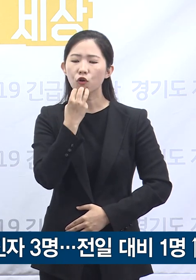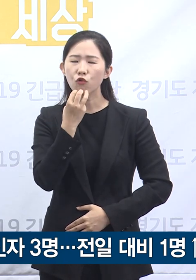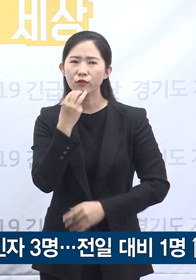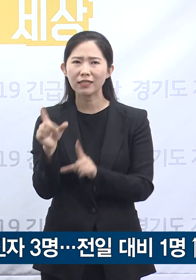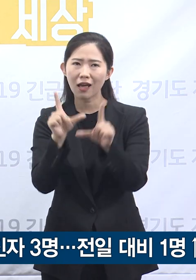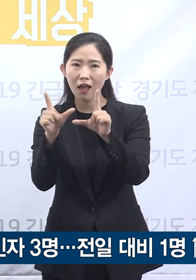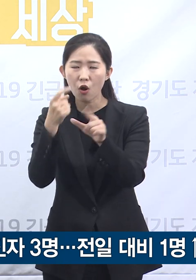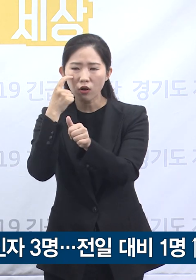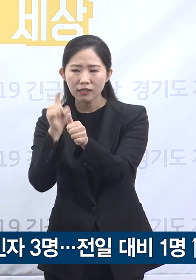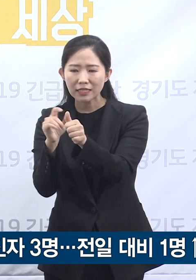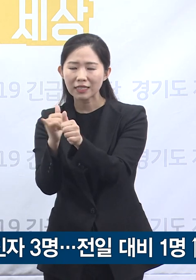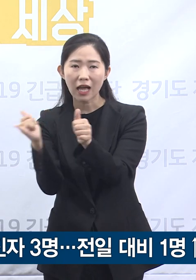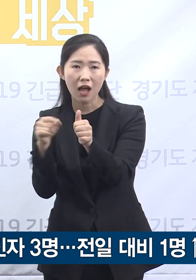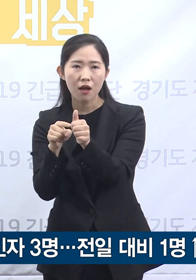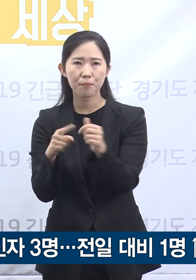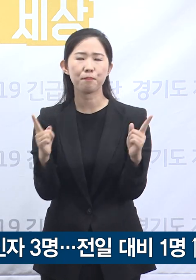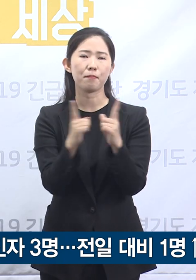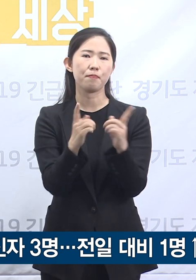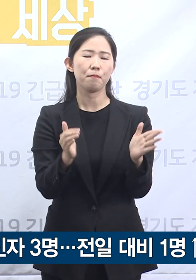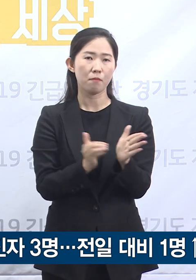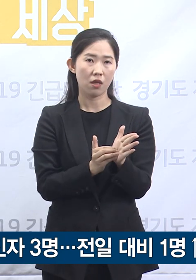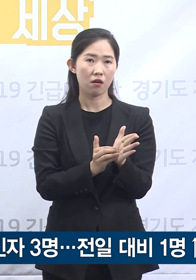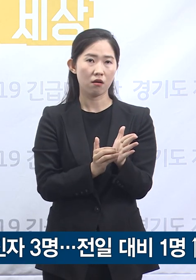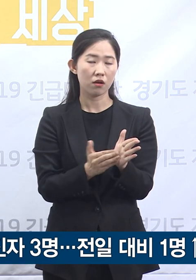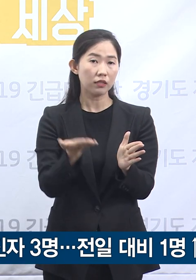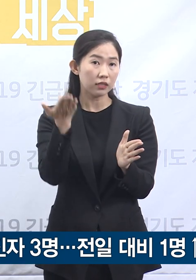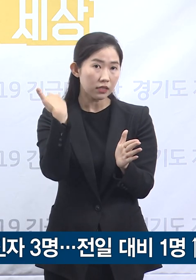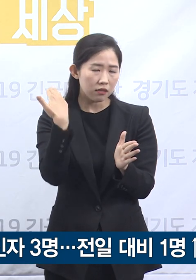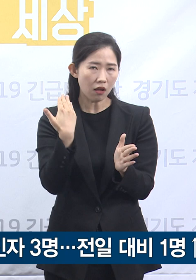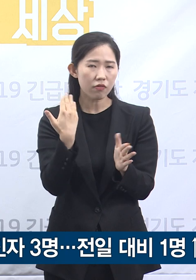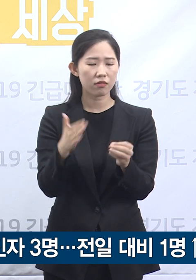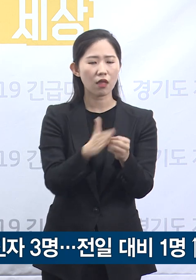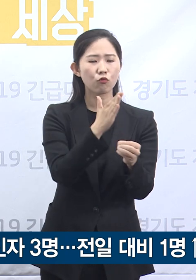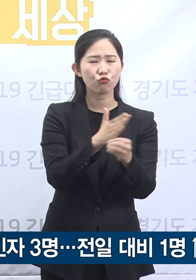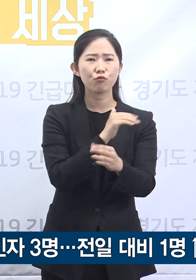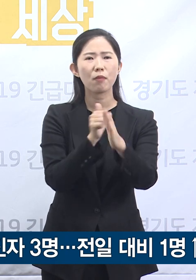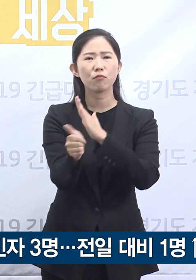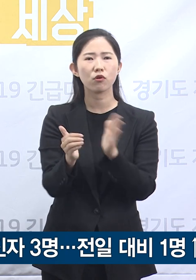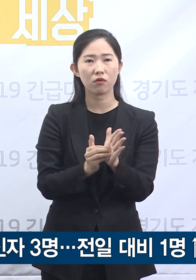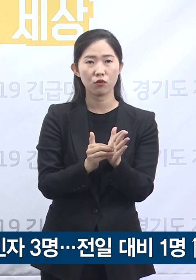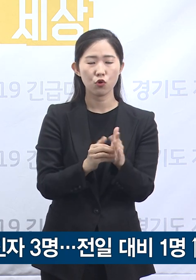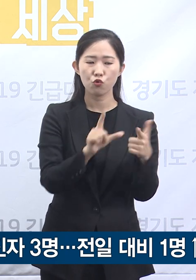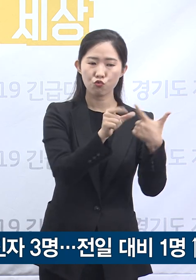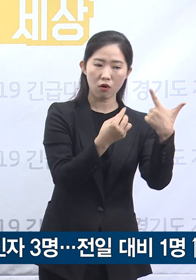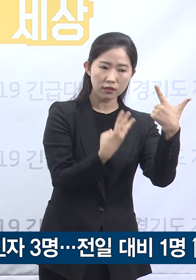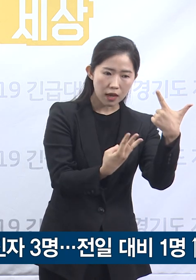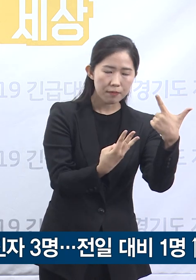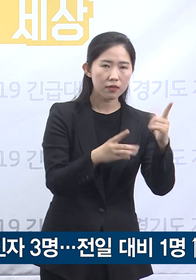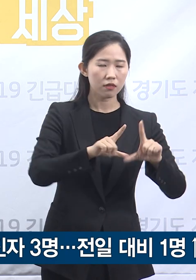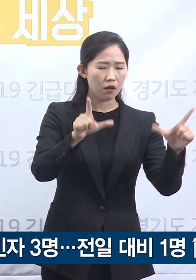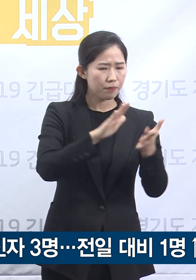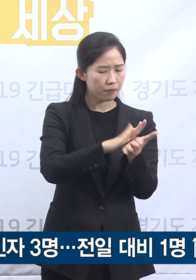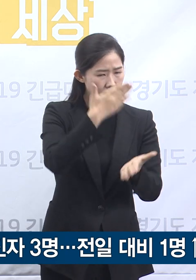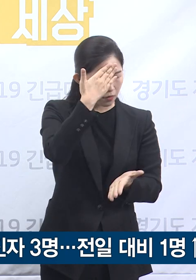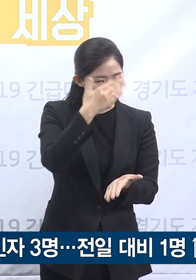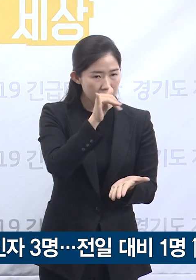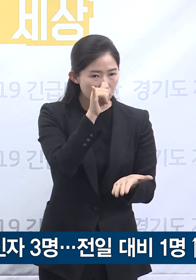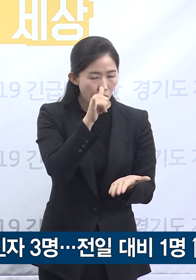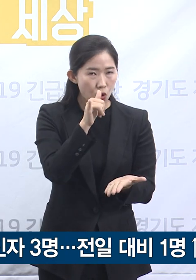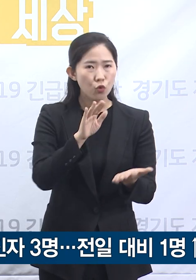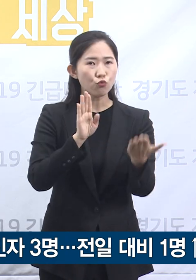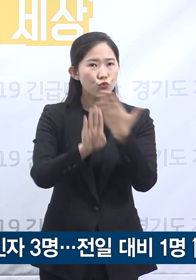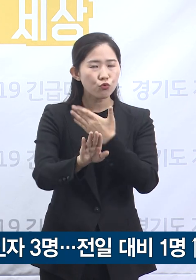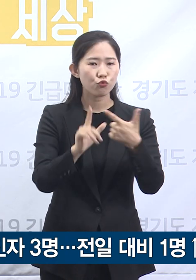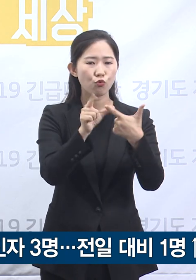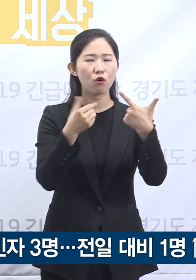지난 5월 30일 해당 시설에 방문한 것으로 확인되며 지난 6월 3일부터 증상 발현 후 6월 9일 확진 판정을